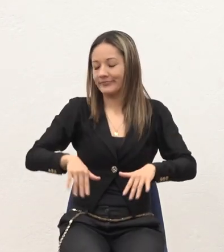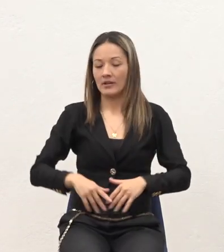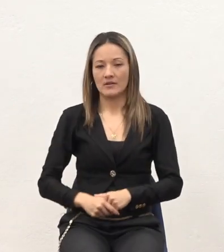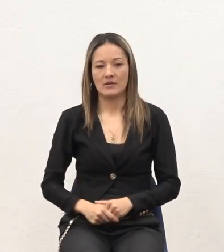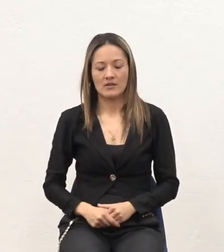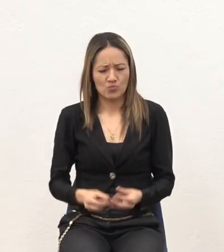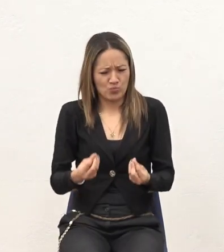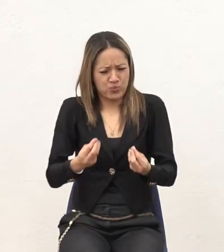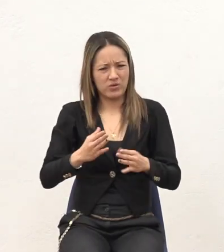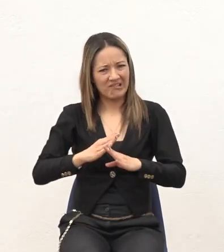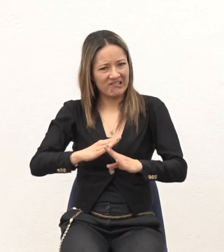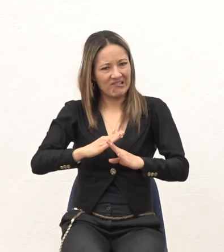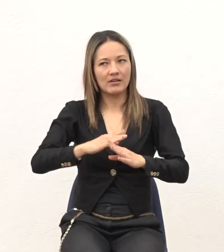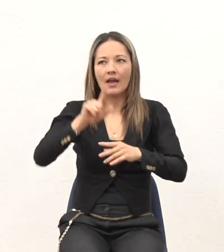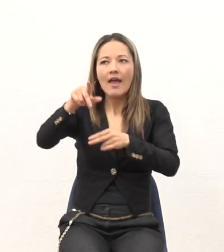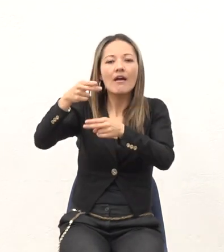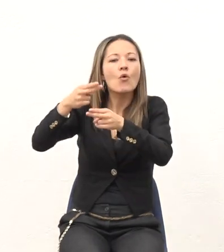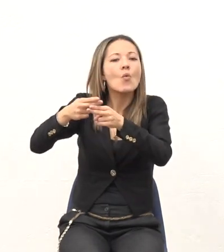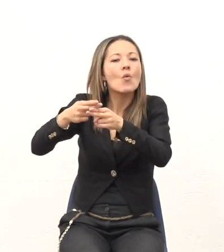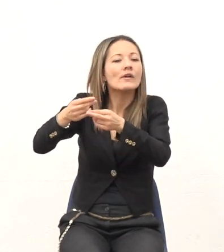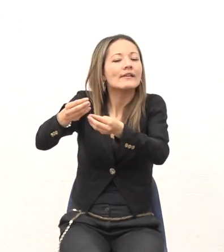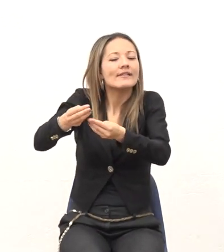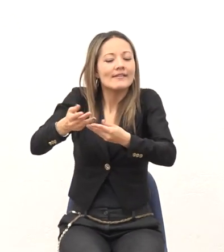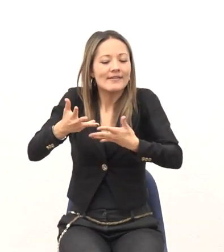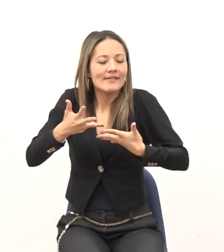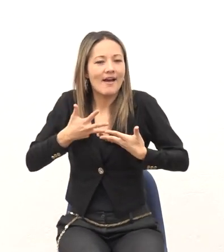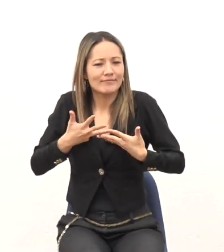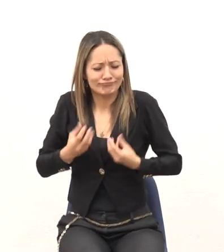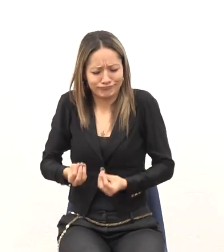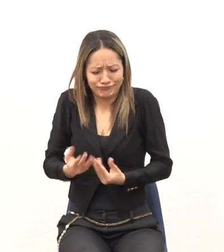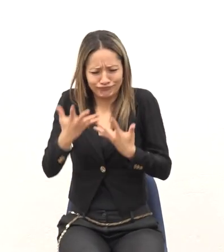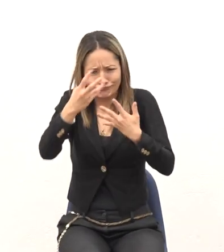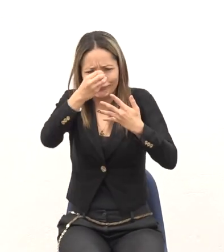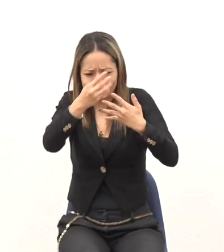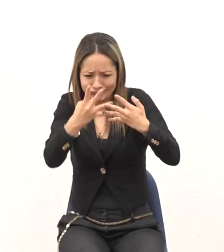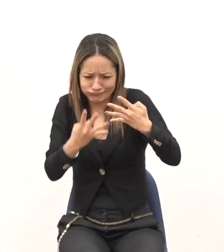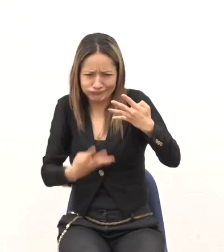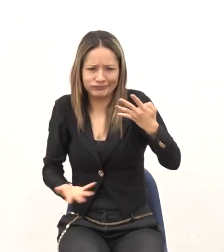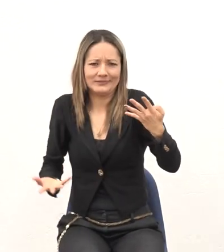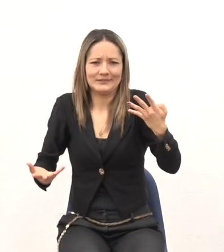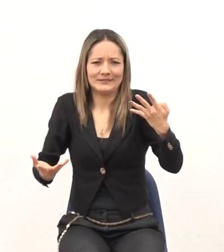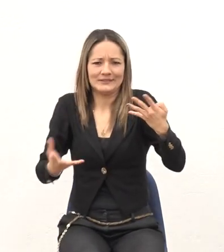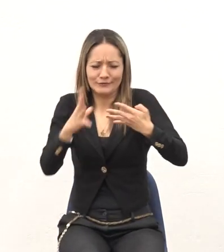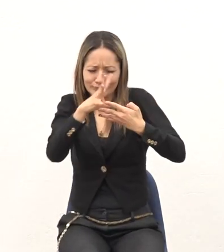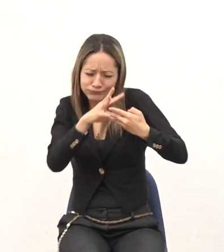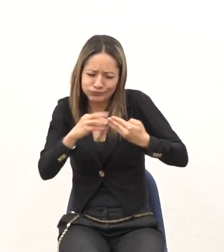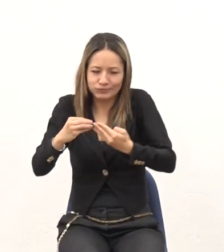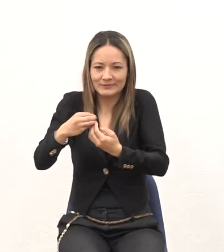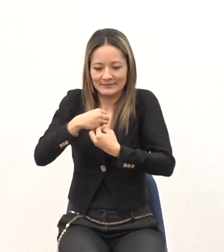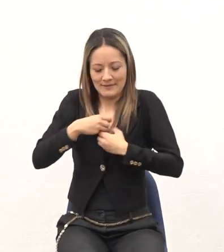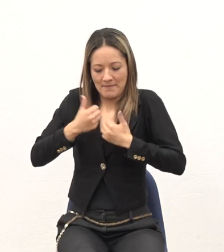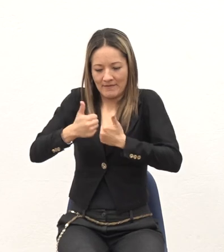Mucho A ese nombre Que lo único Que nos trae Es beneficio Si no Usted lo que quiere dejar Es que yo no tome Y no vuelva a estar Con mis amigos